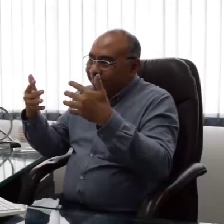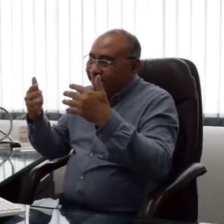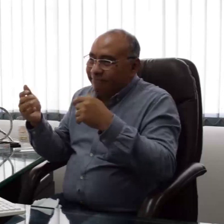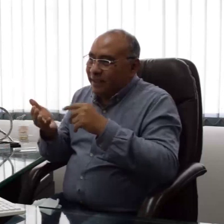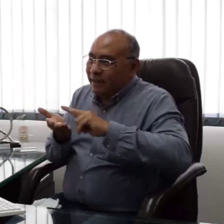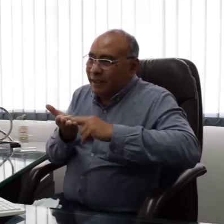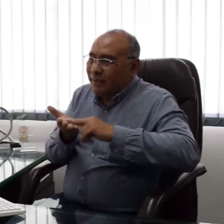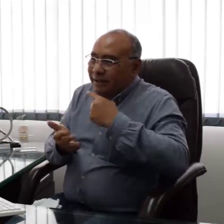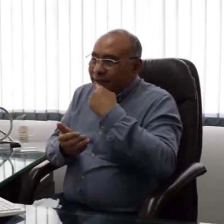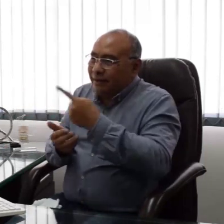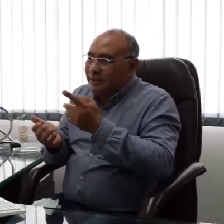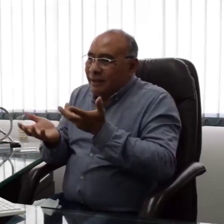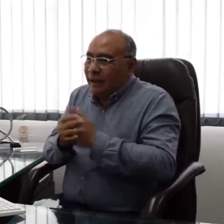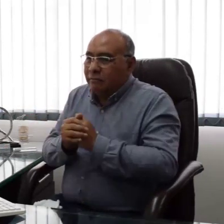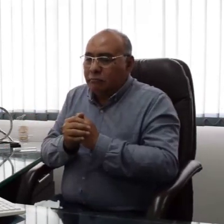¿Vieron esta publicación?